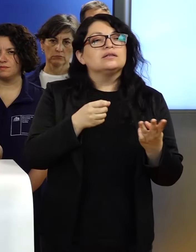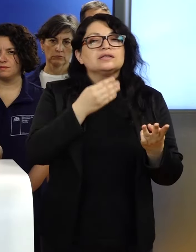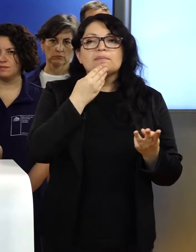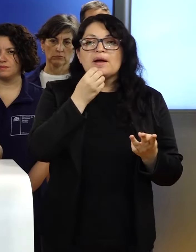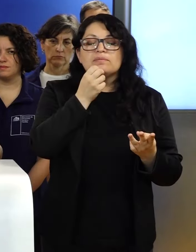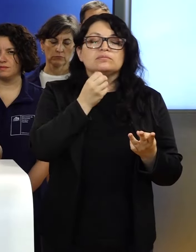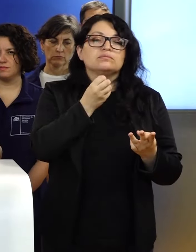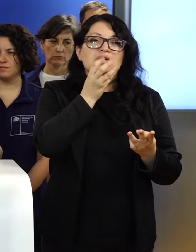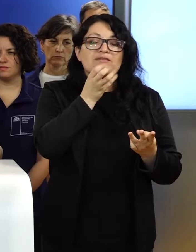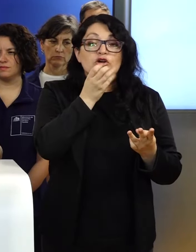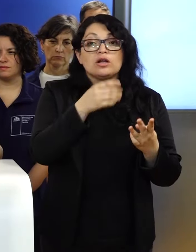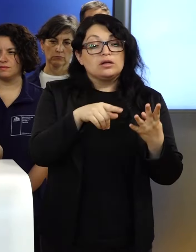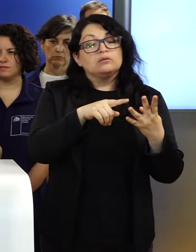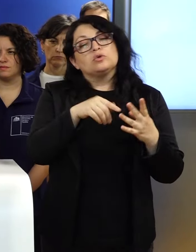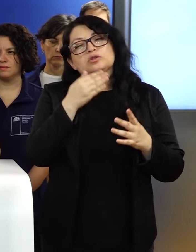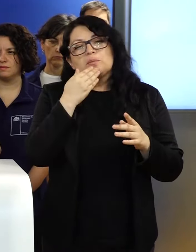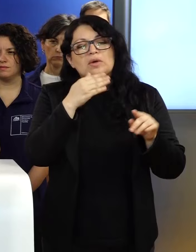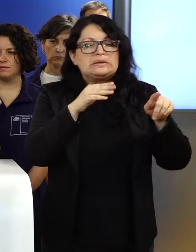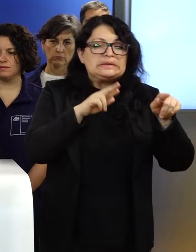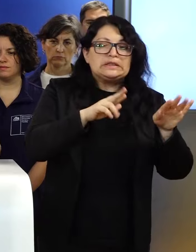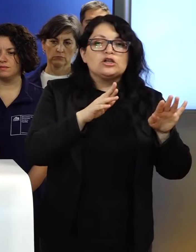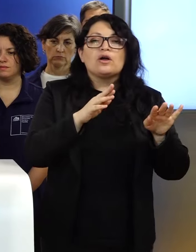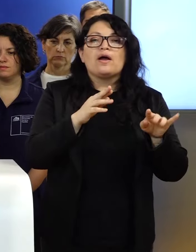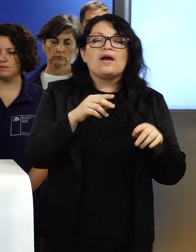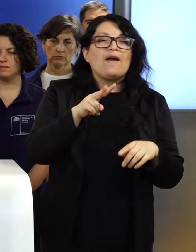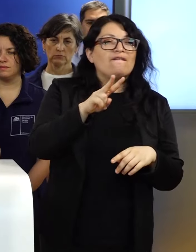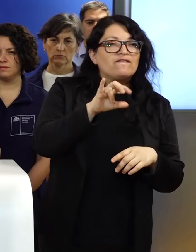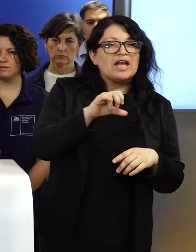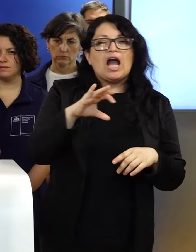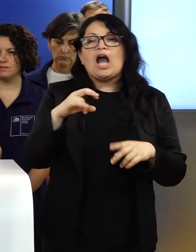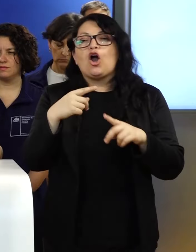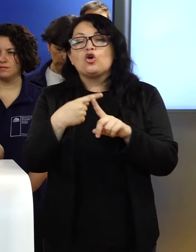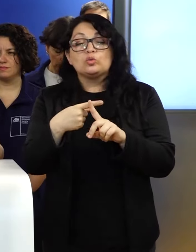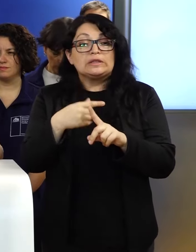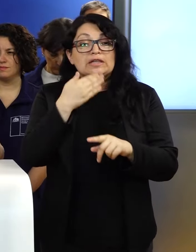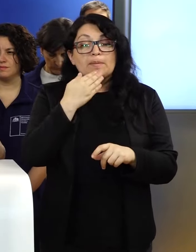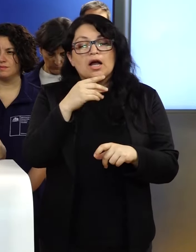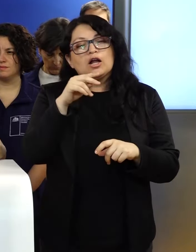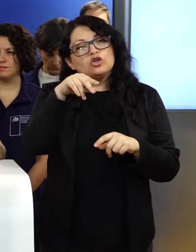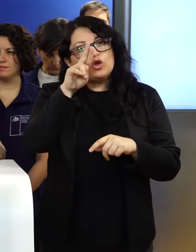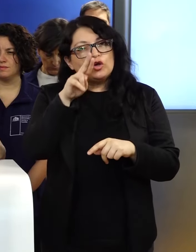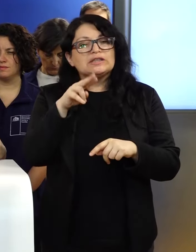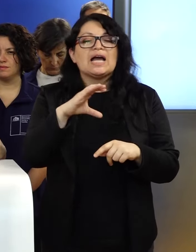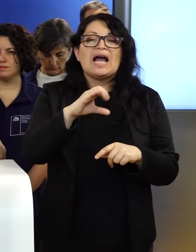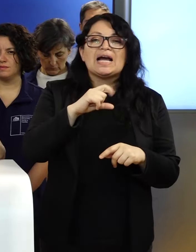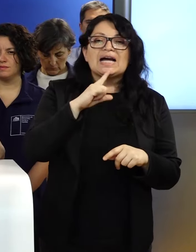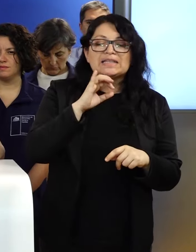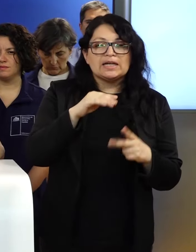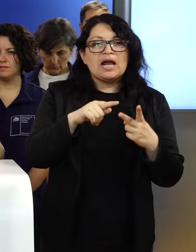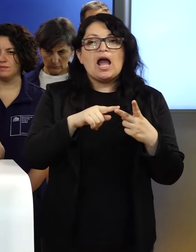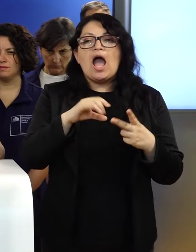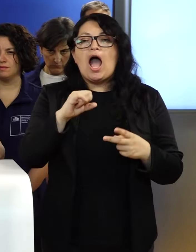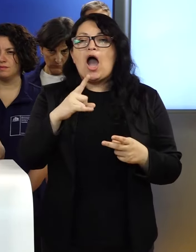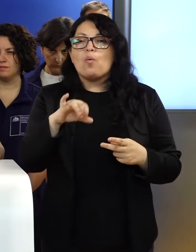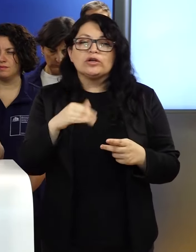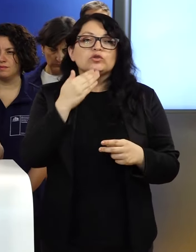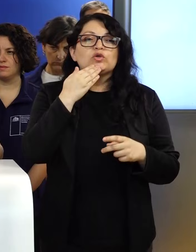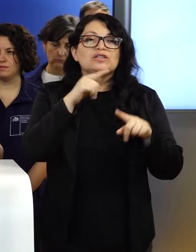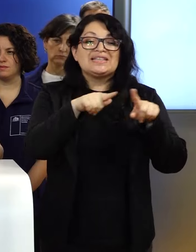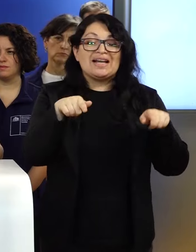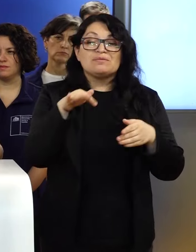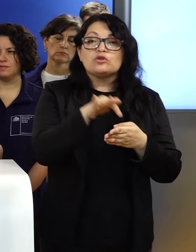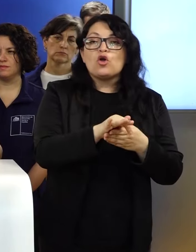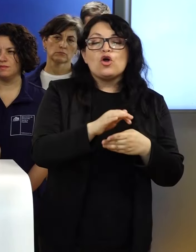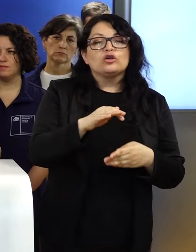todavía, el sector de Viacruz, y aún más al norte, la cantera, el Fuerte Aguayo, el aeródromo